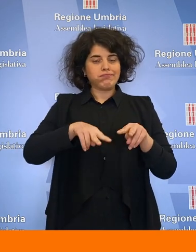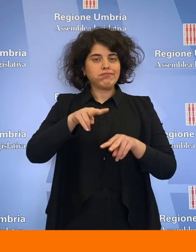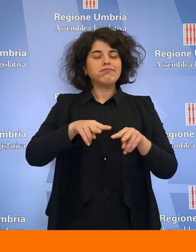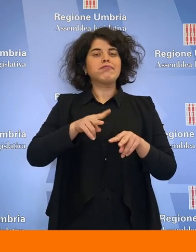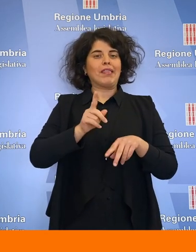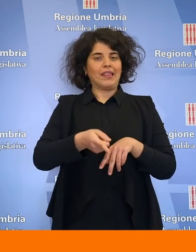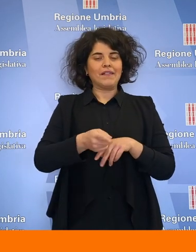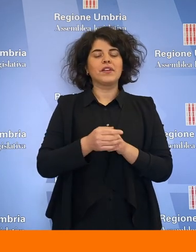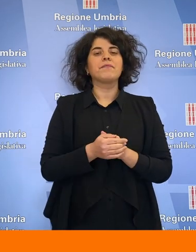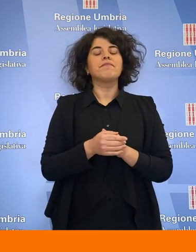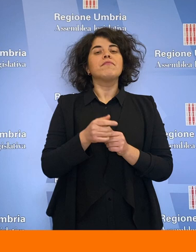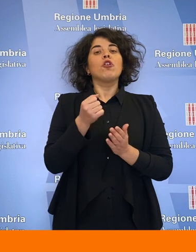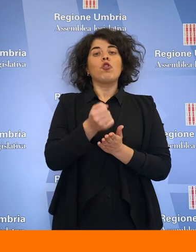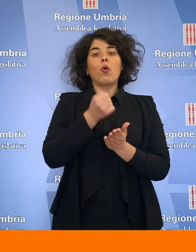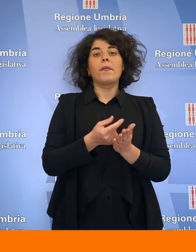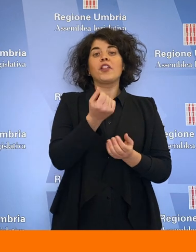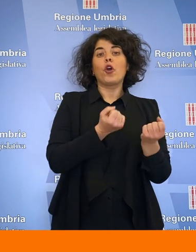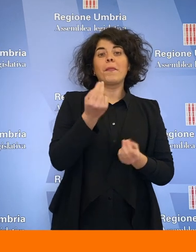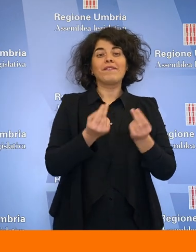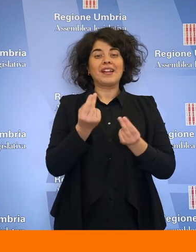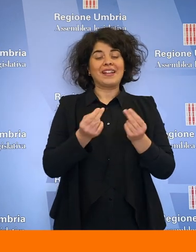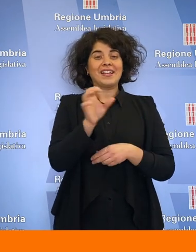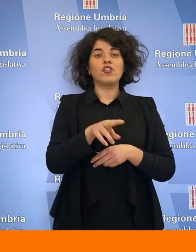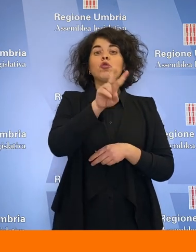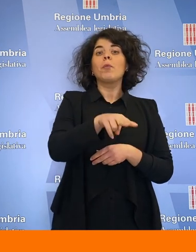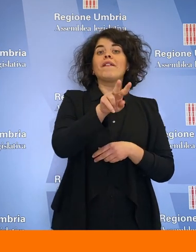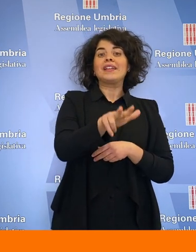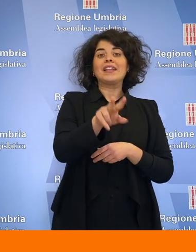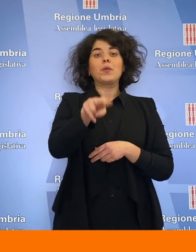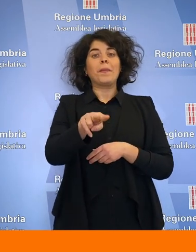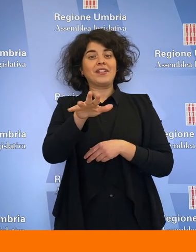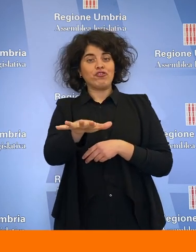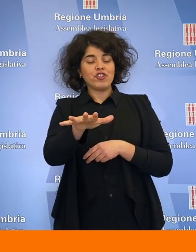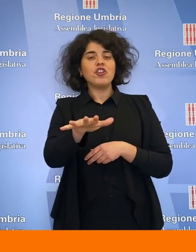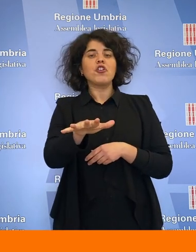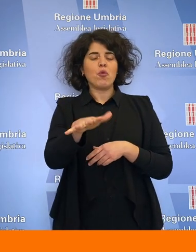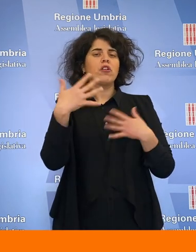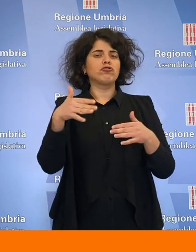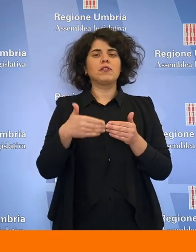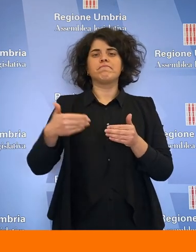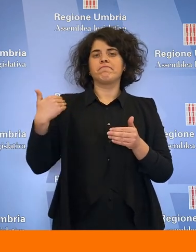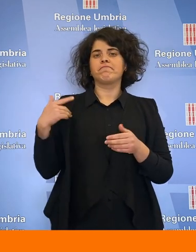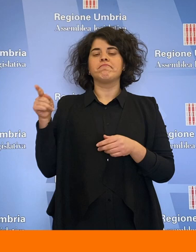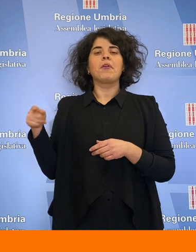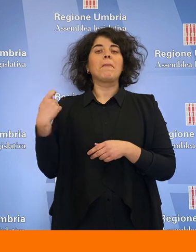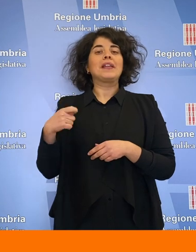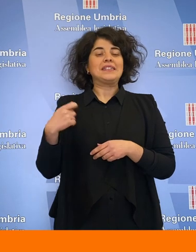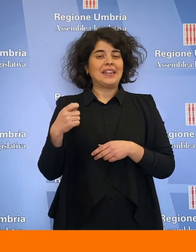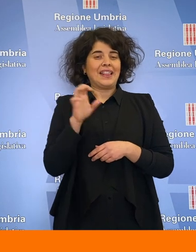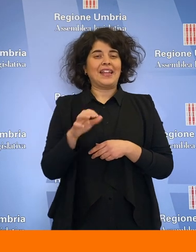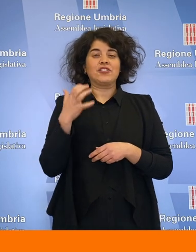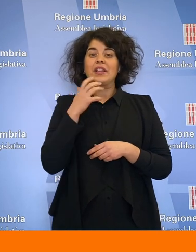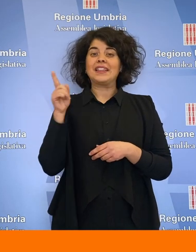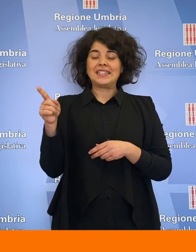Economia e Finanza regionale 2023-2025 era stato illustrato in commissione dalla presidente della regione